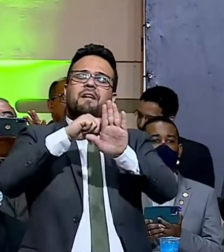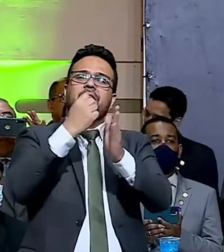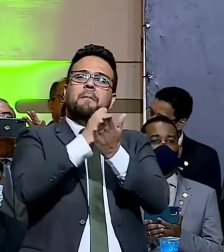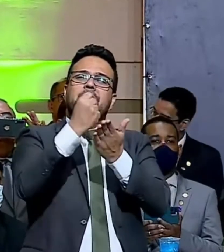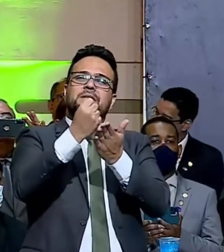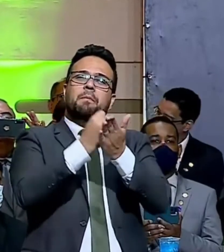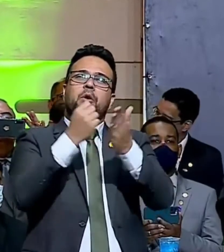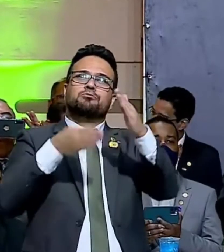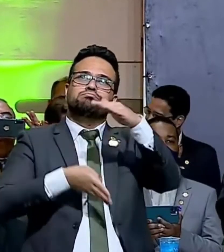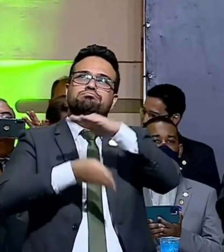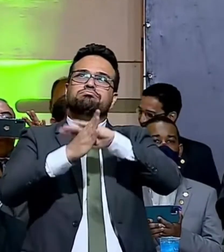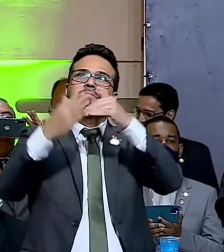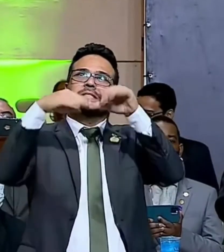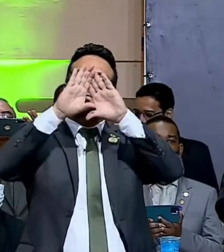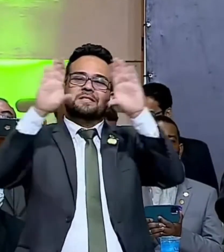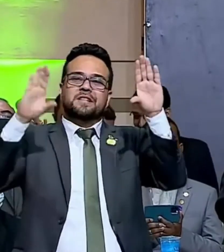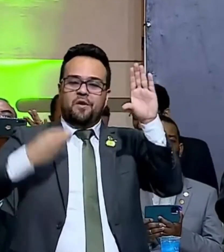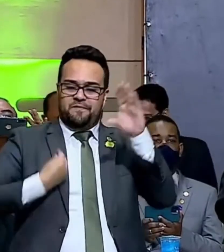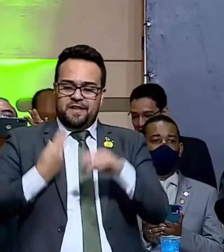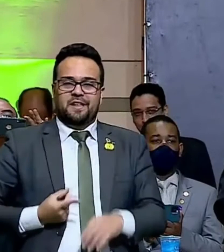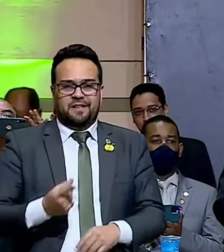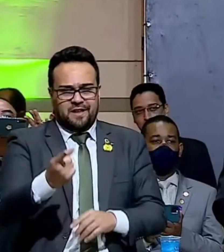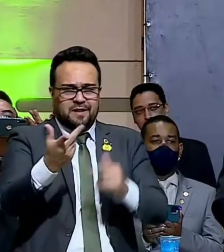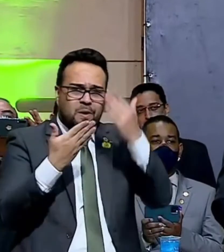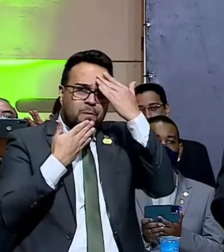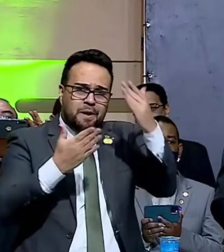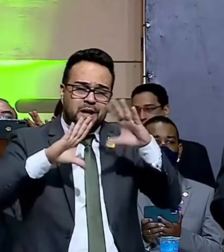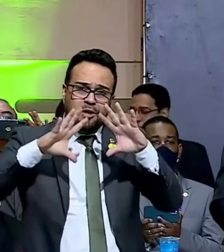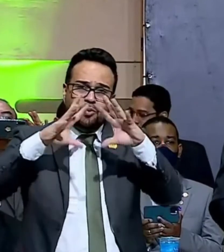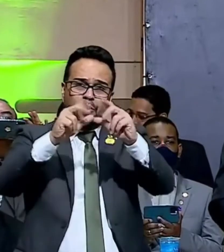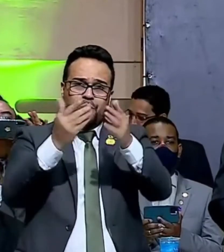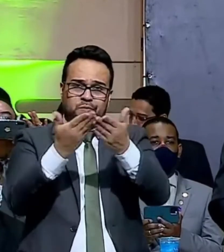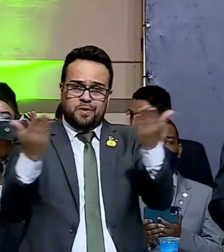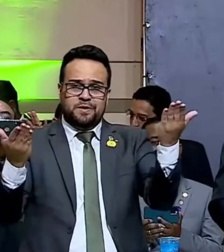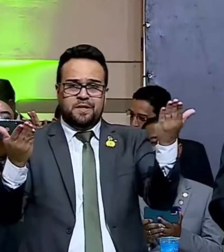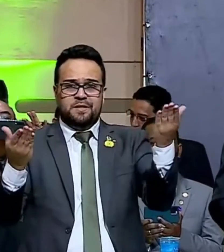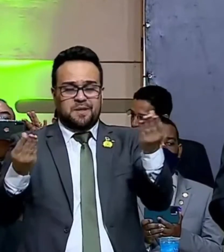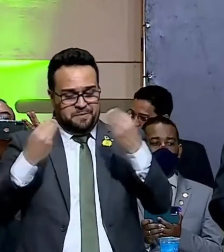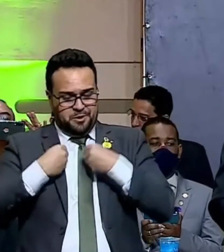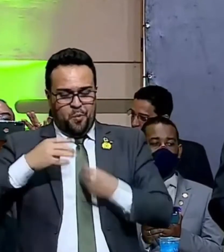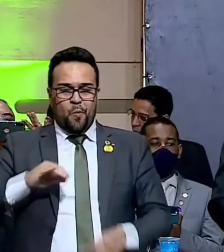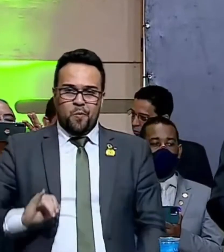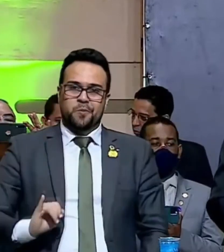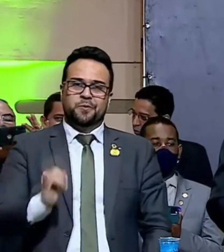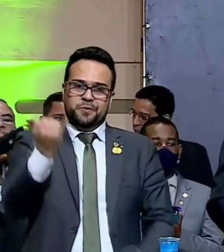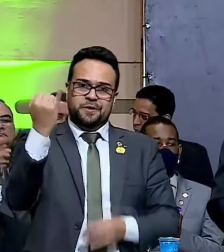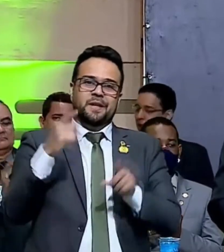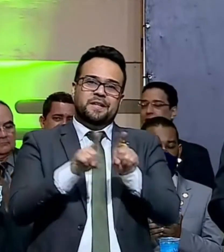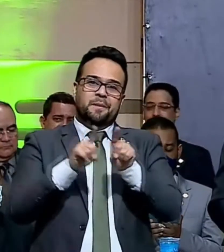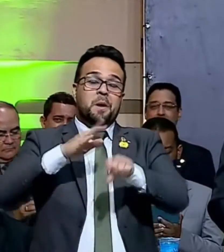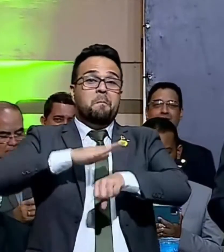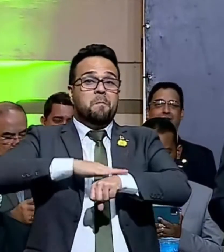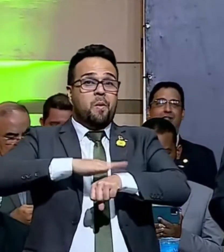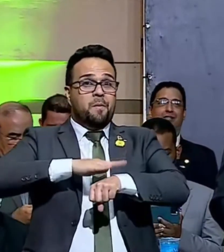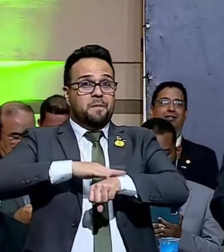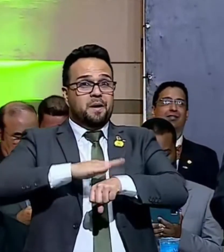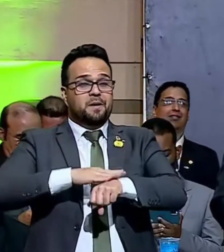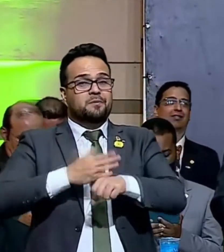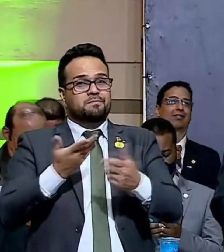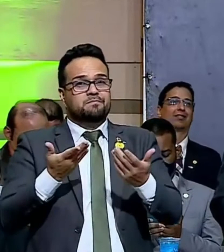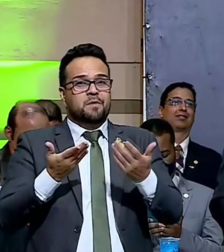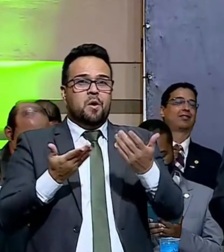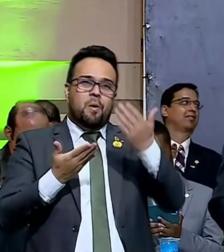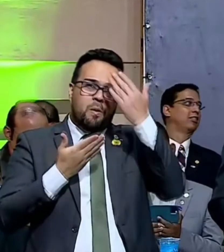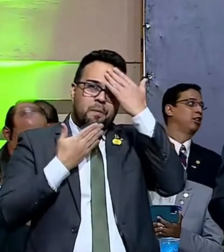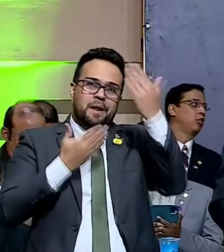meu muito obrigado a todos vocês por essa oportunidade, por esse momento,